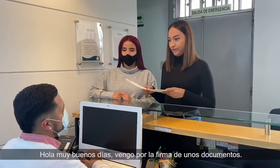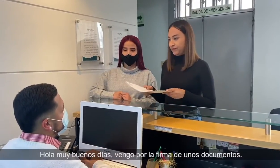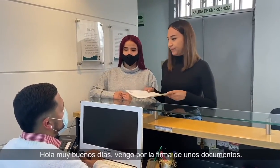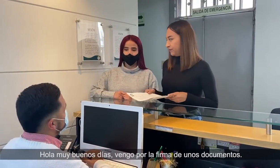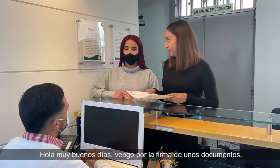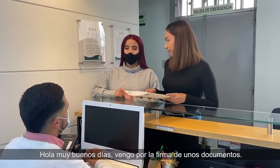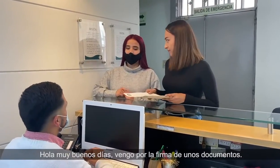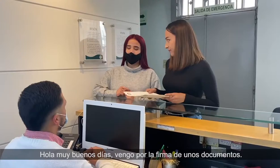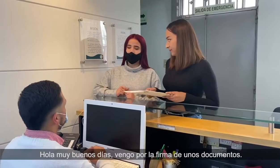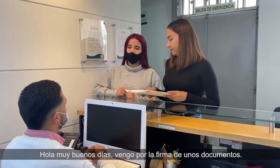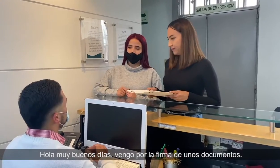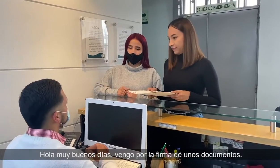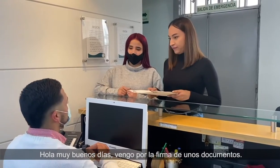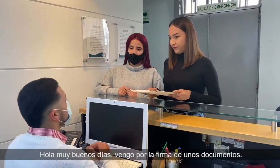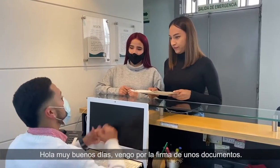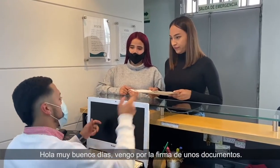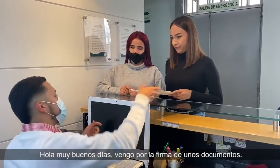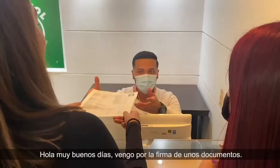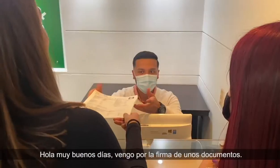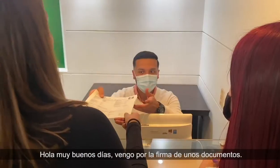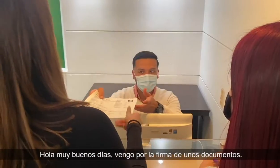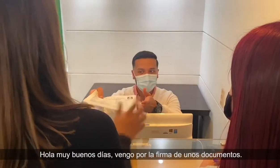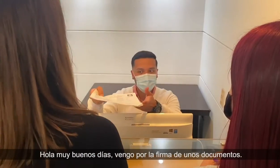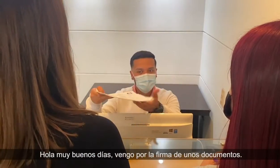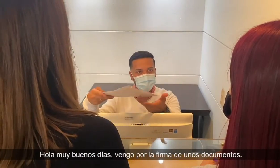Hola, muy buenos días. Vengo por la firma de unos documentos.